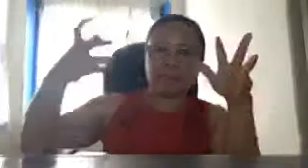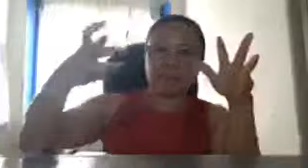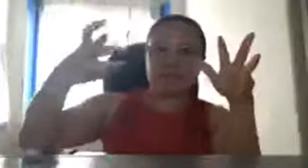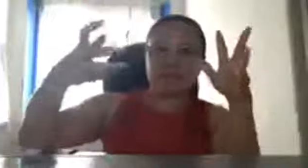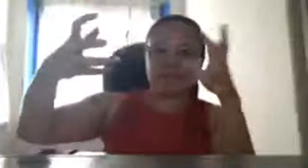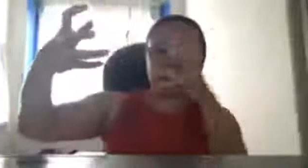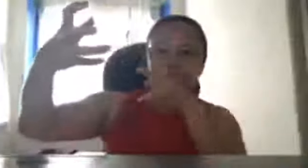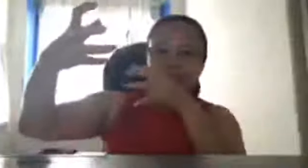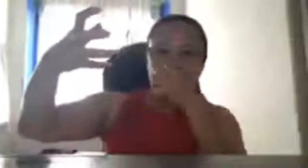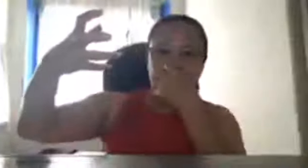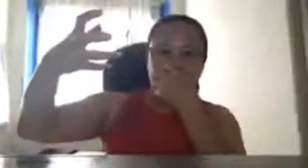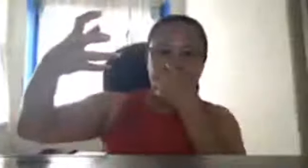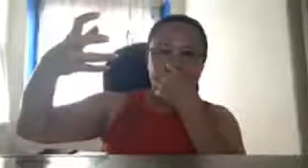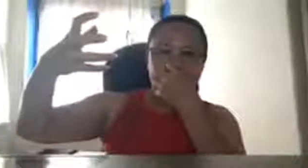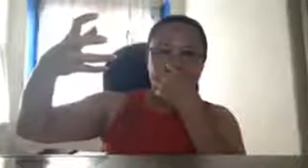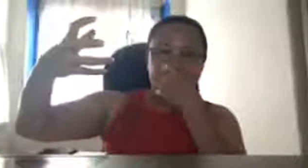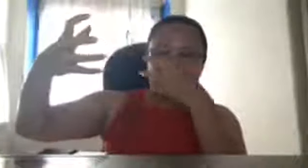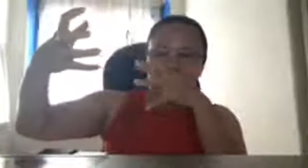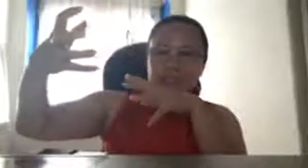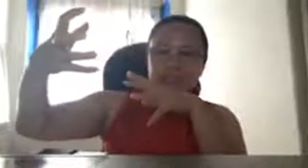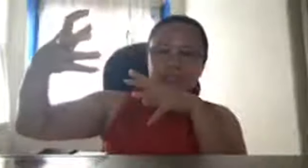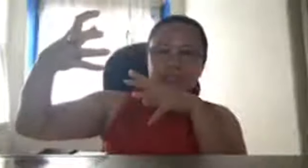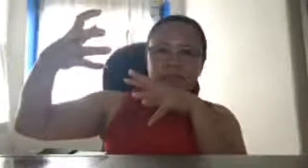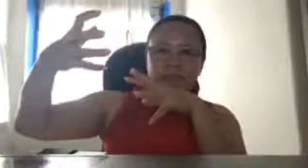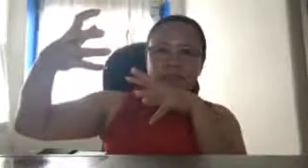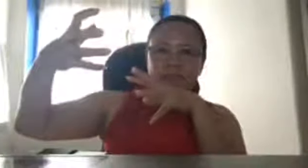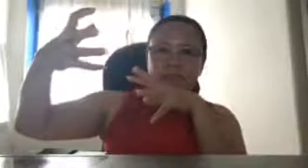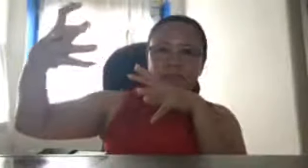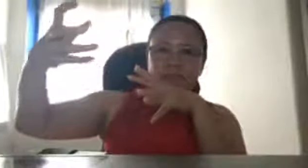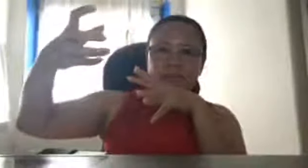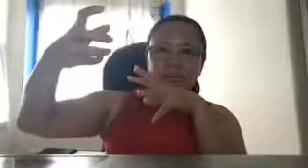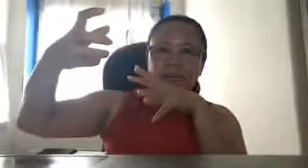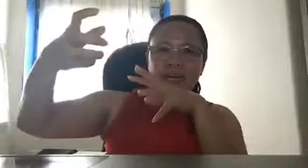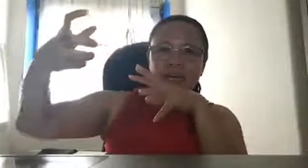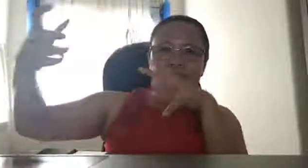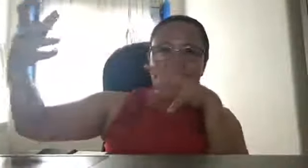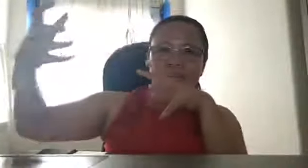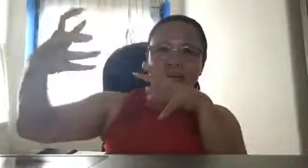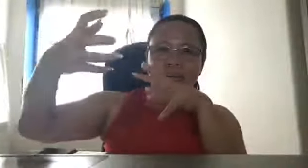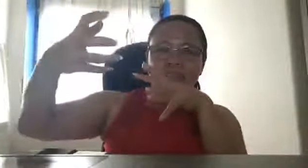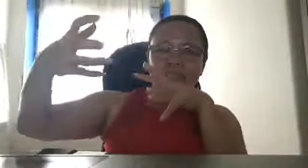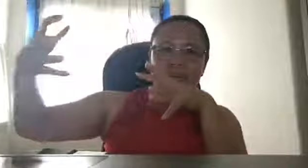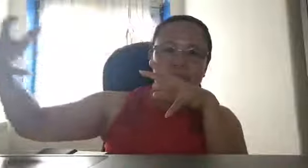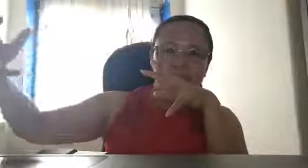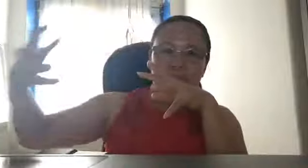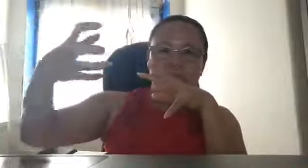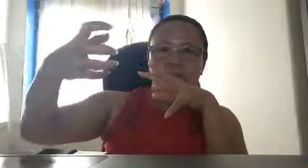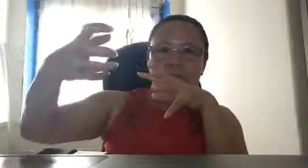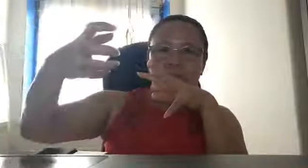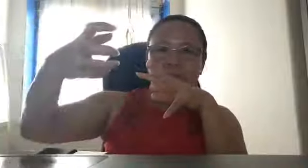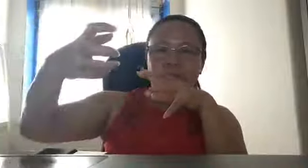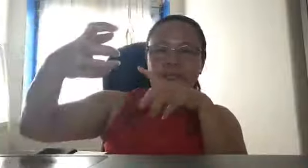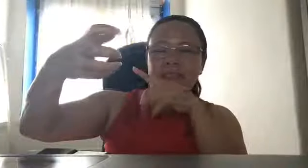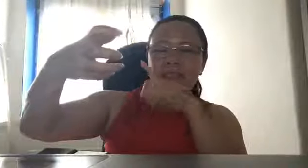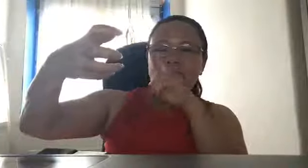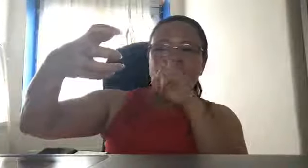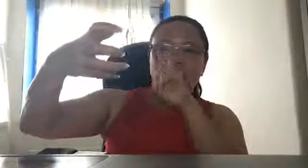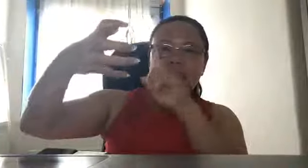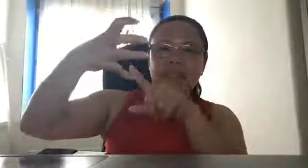nagpanik ang Philippines is ang mangyayari niyan either na pag nagpanik ang Philippines either